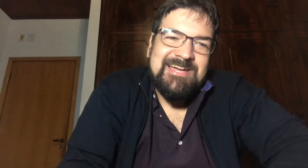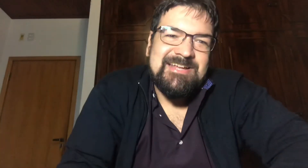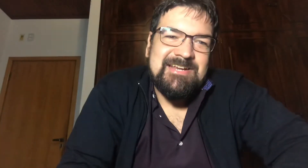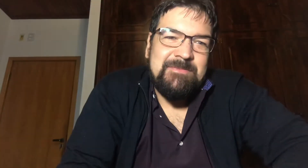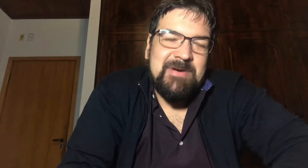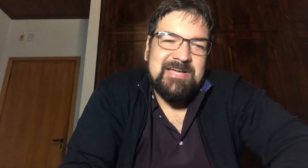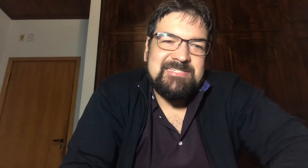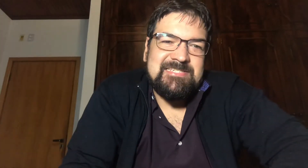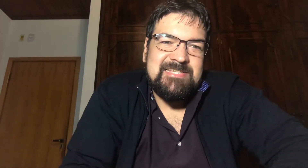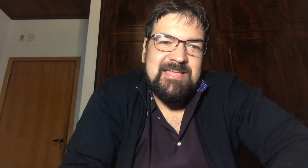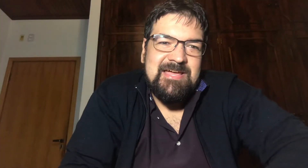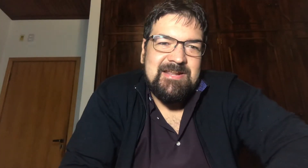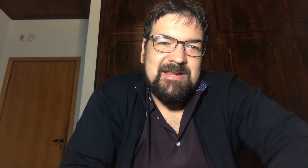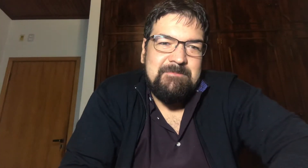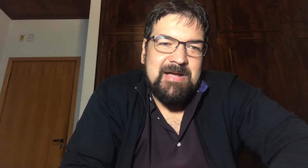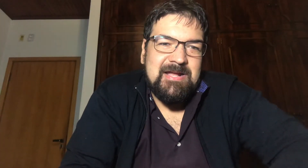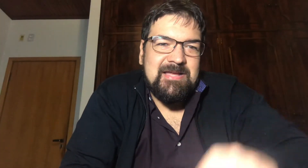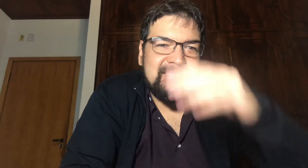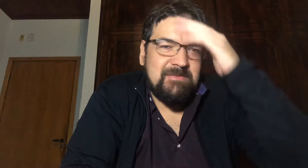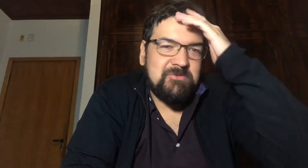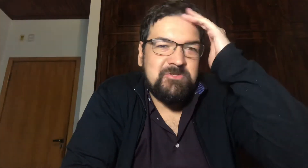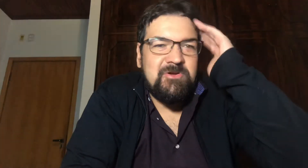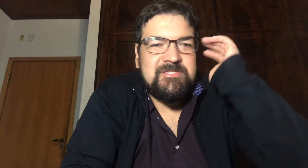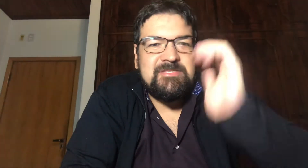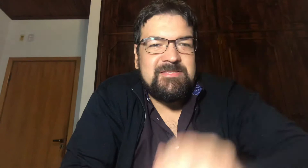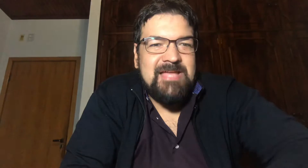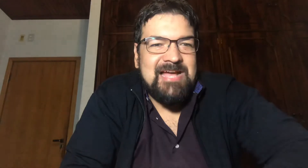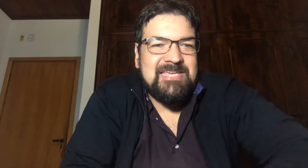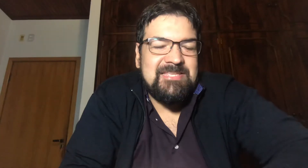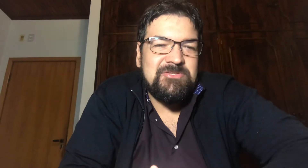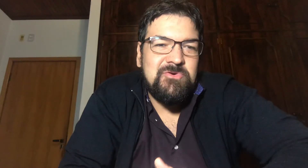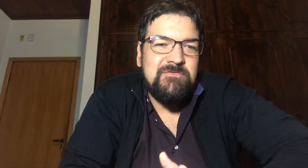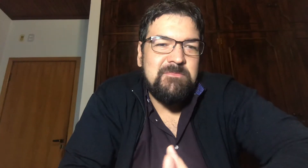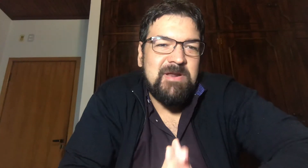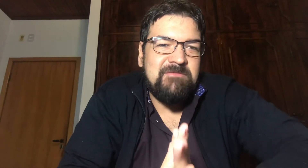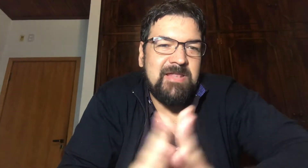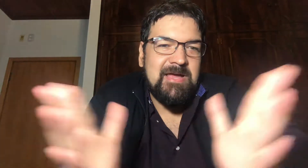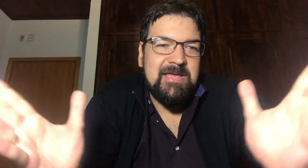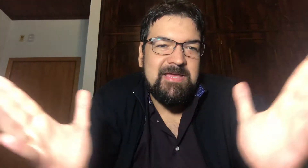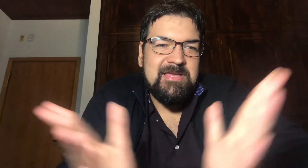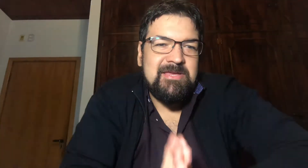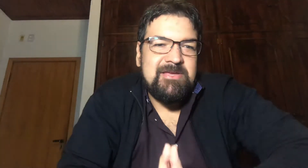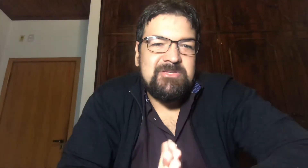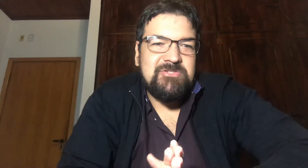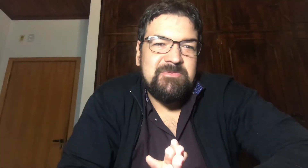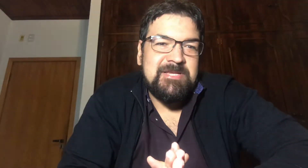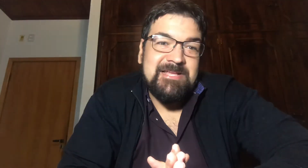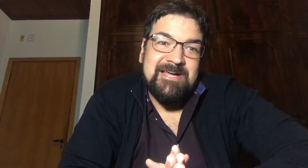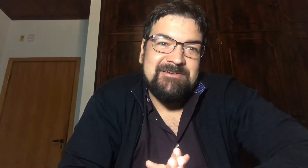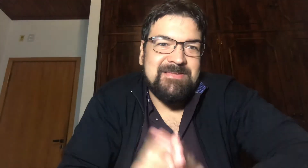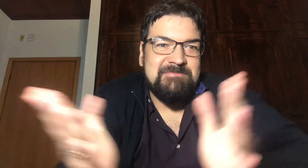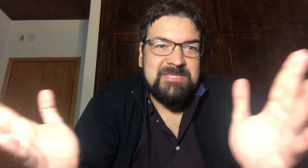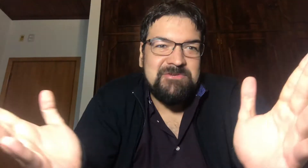O rapaz, rapaga, cá estamos nós aqui de novo para falar sobre, Bitcoin,